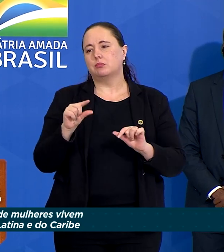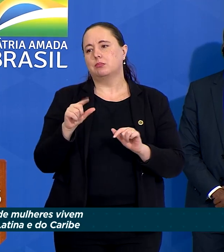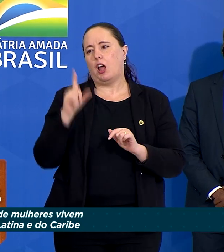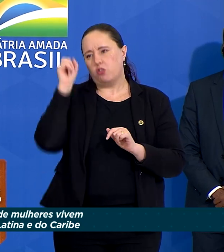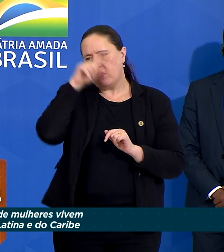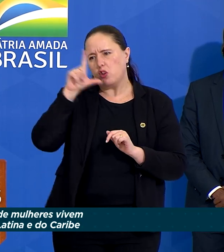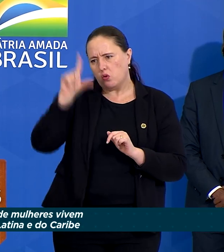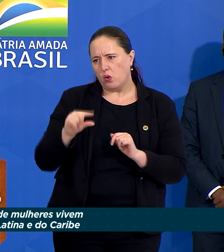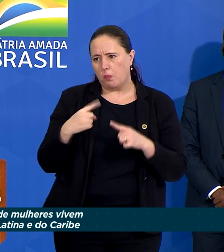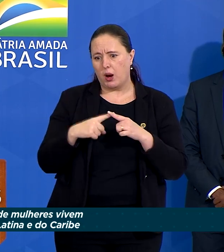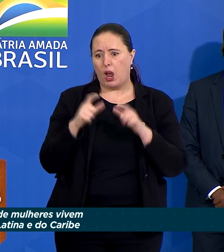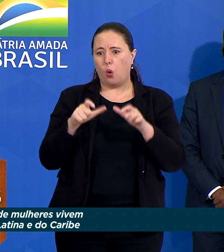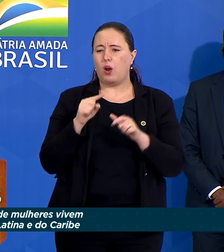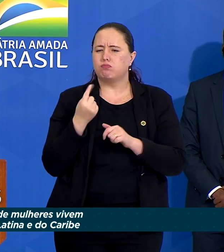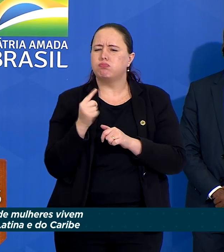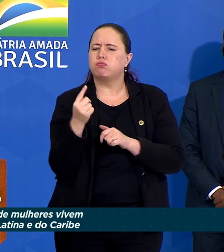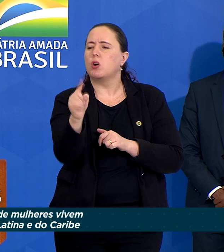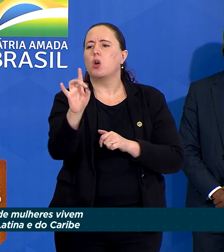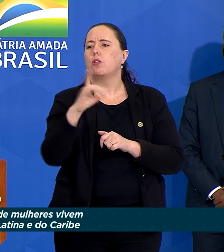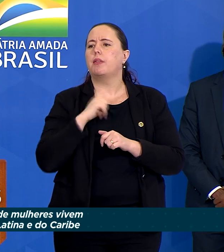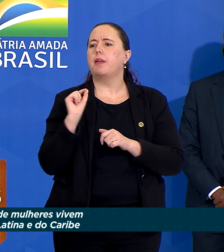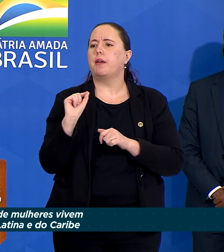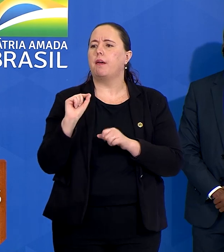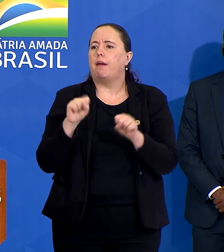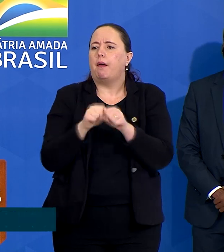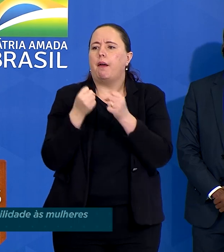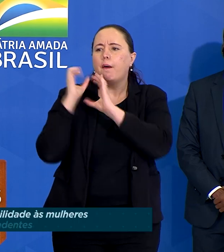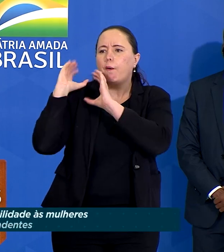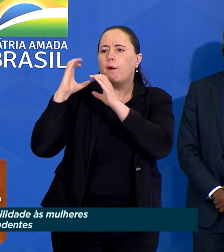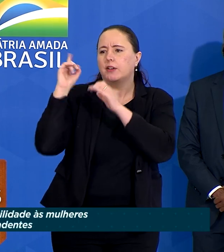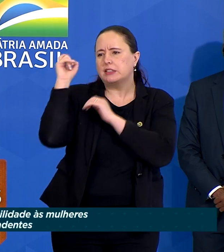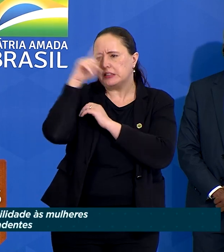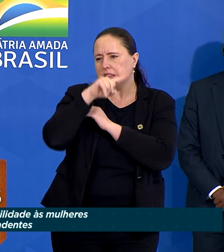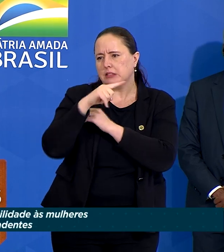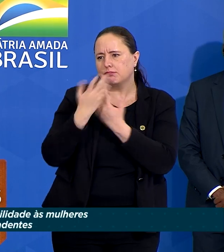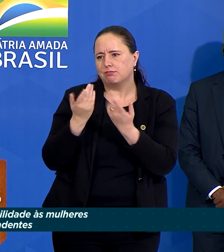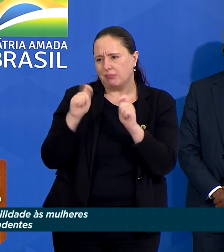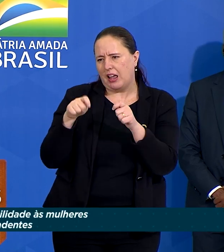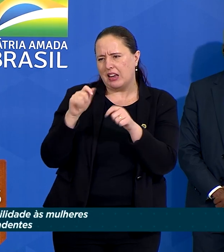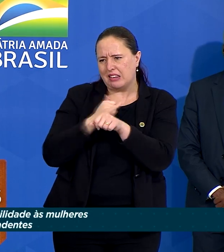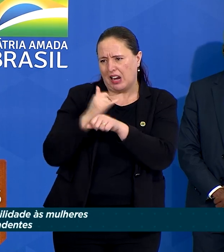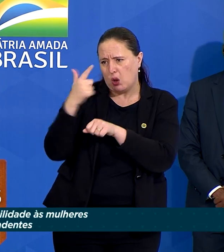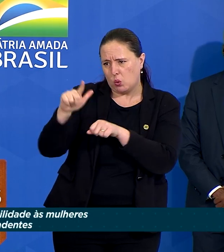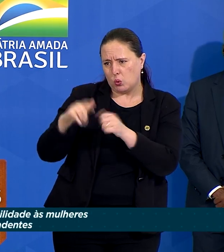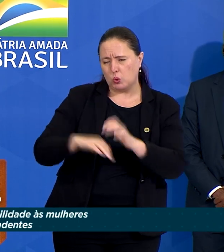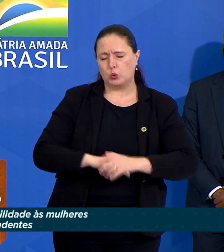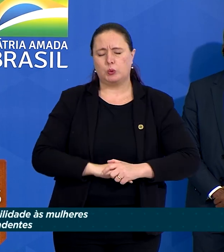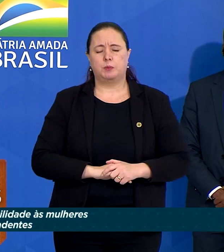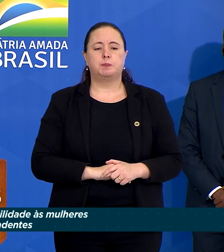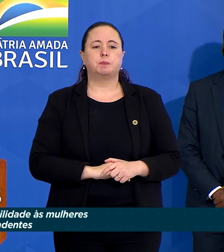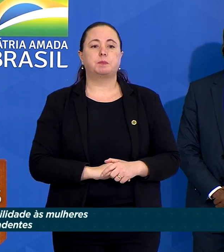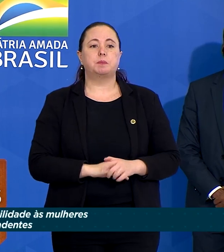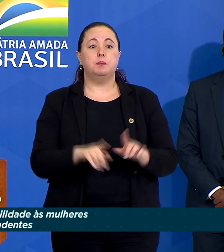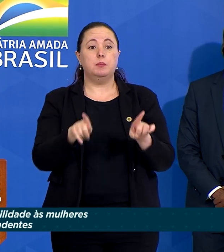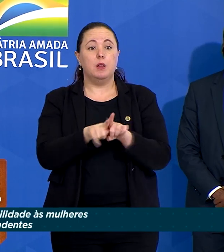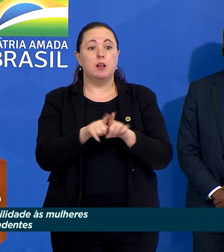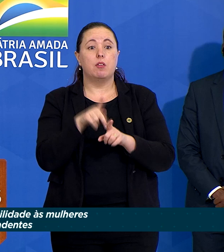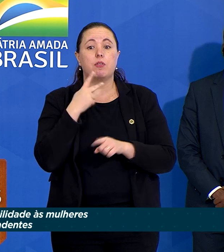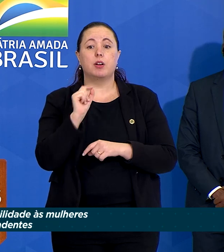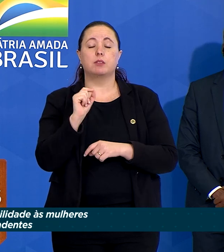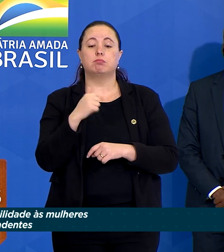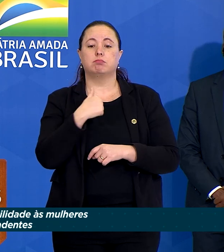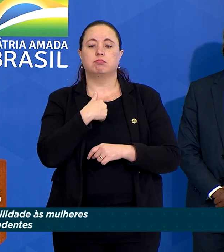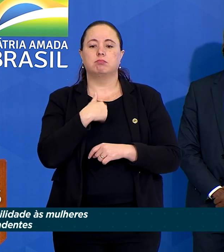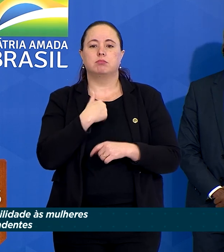porque lá naquele lugar onde elas estão só existe aquilo. Quero também dizer, é